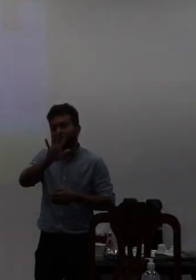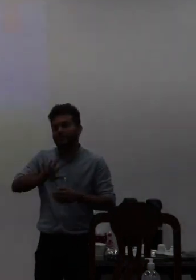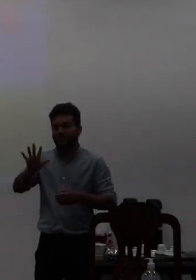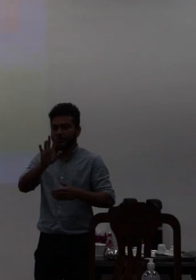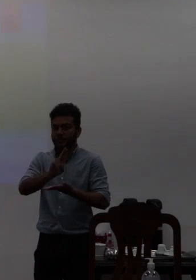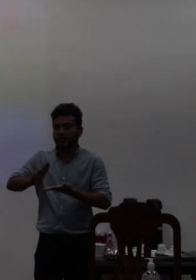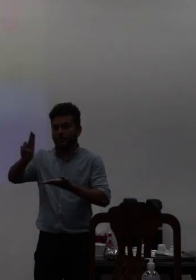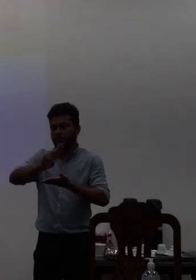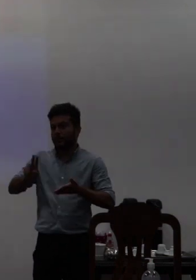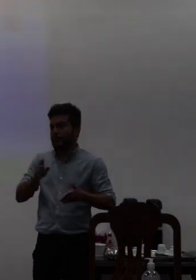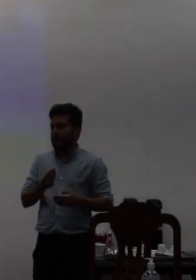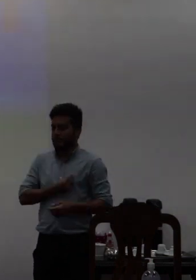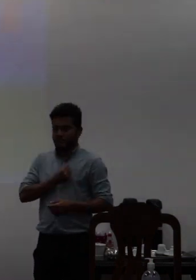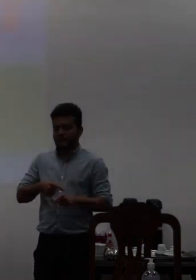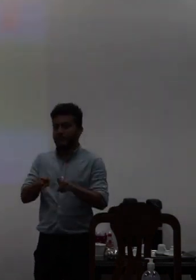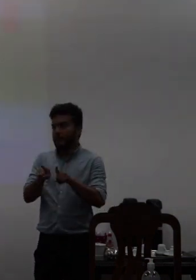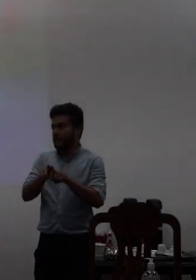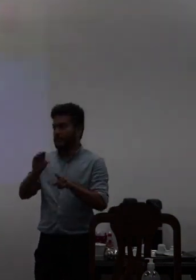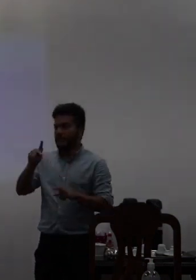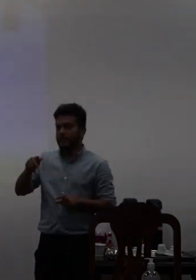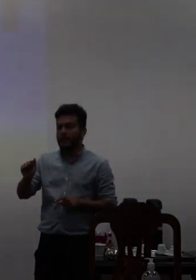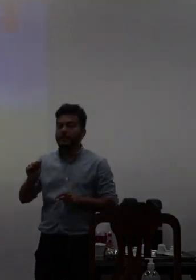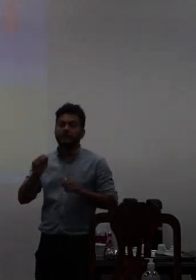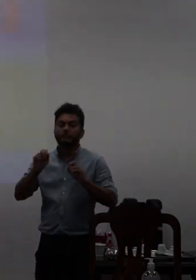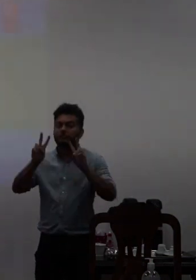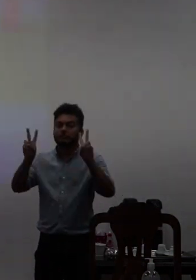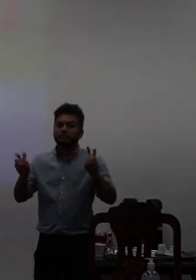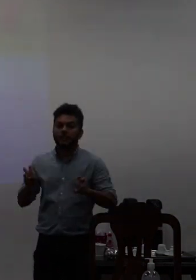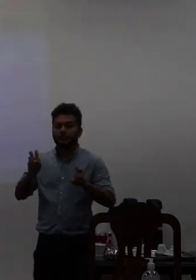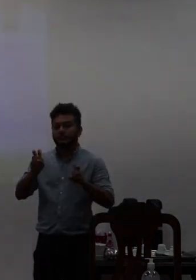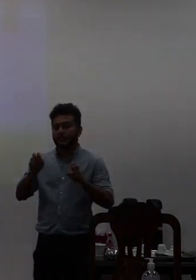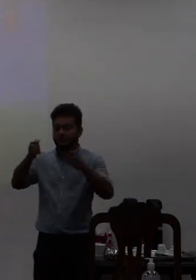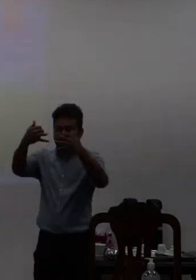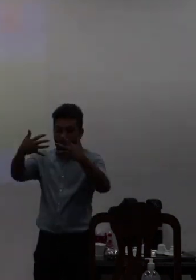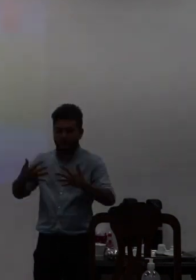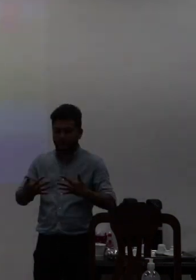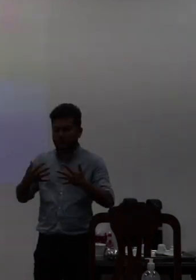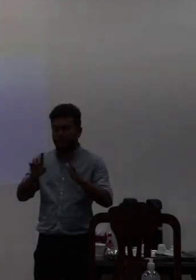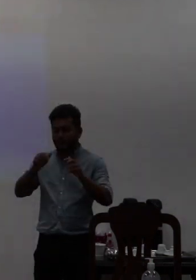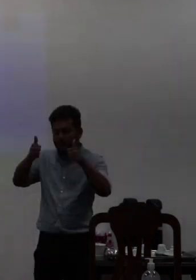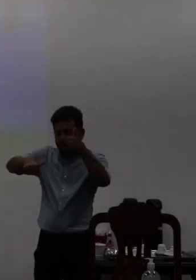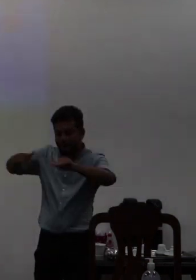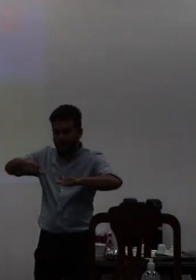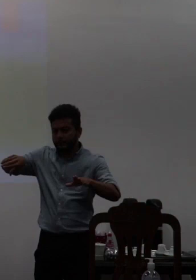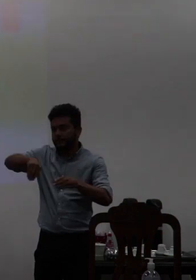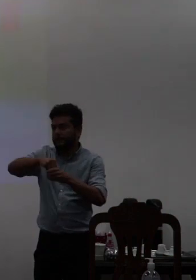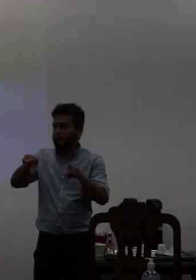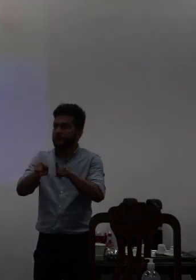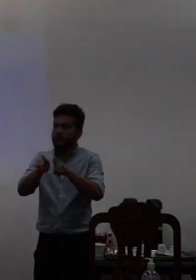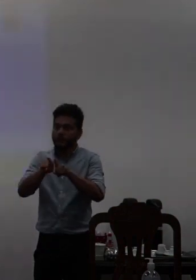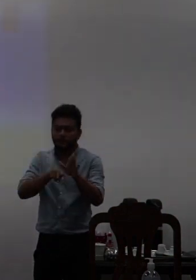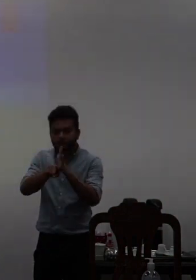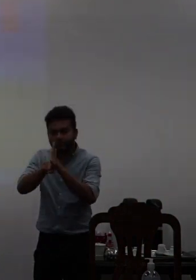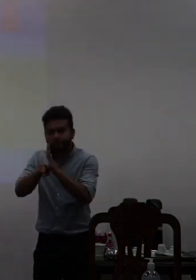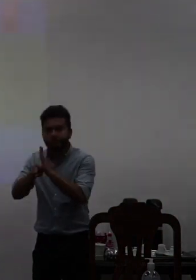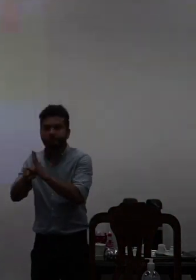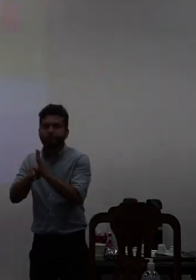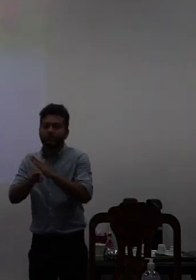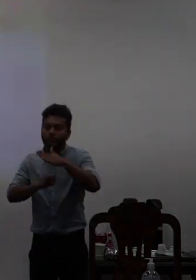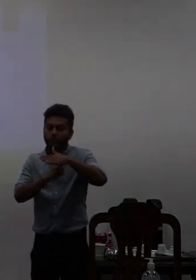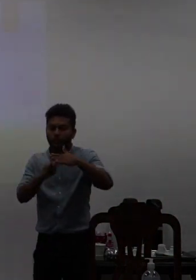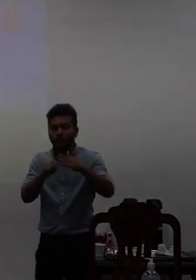CPA falando sobre a avaliação interna da pesquisa institucional através de a nossa